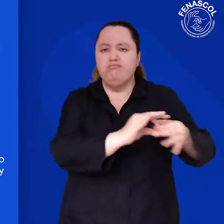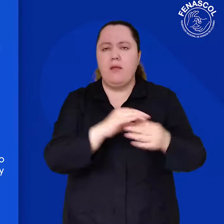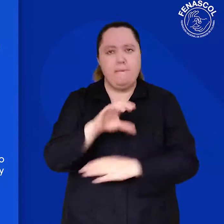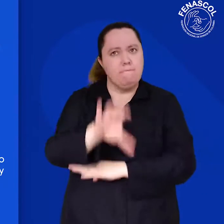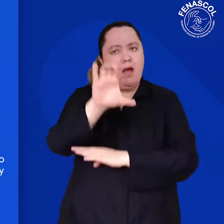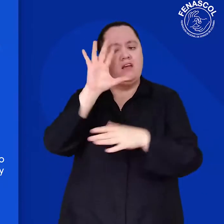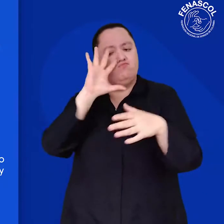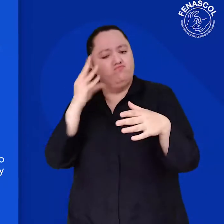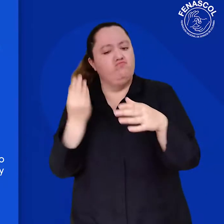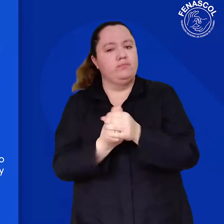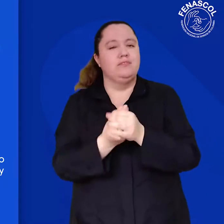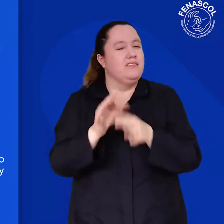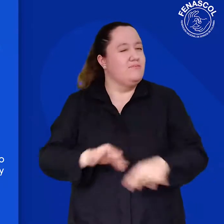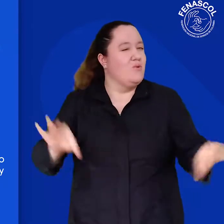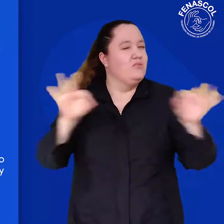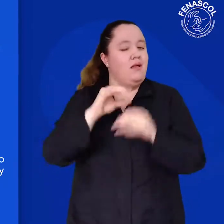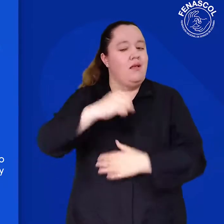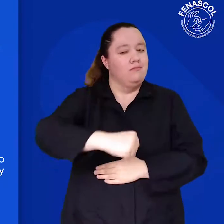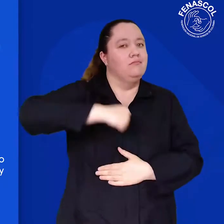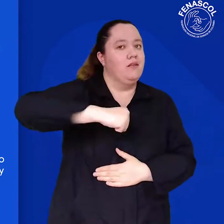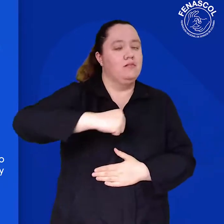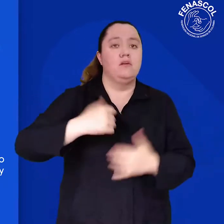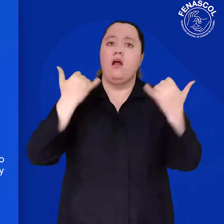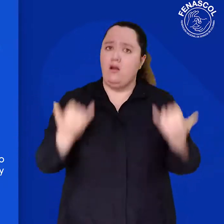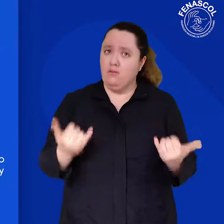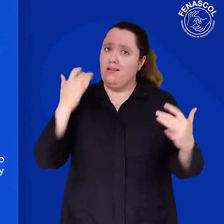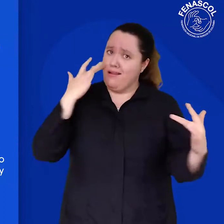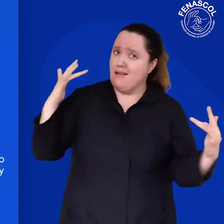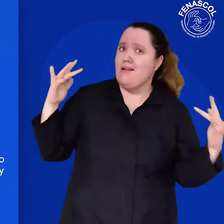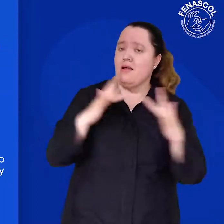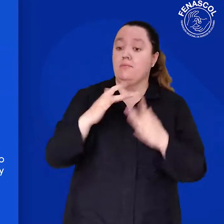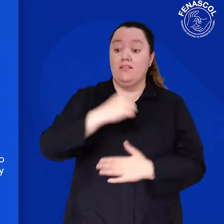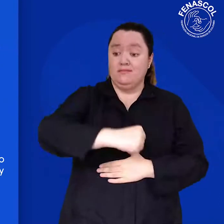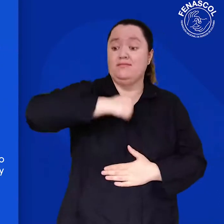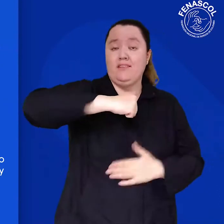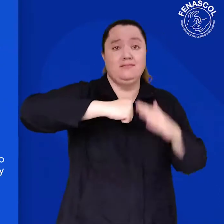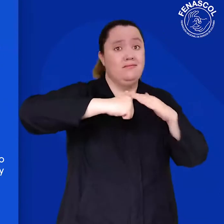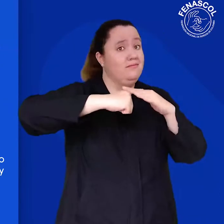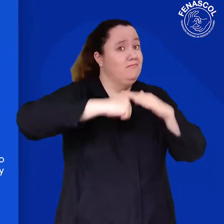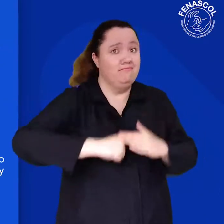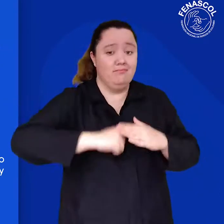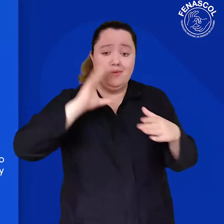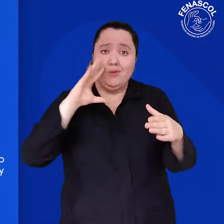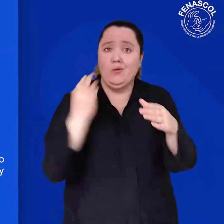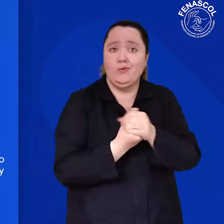la mirada de los derechos, pues es tiempo de reconocer que sin derechos no hay inclusión. Los